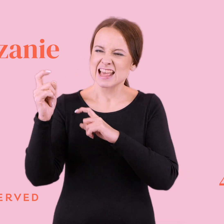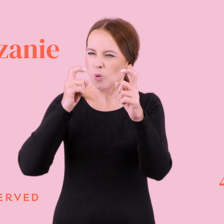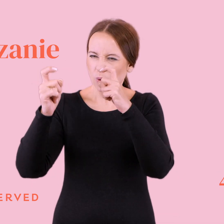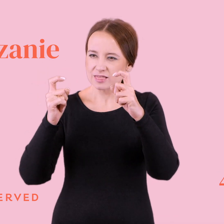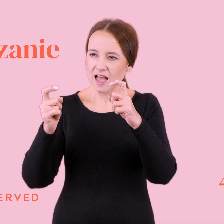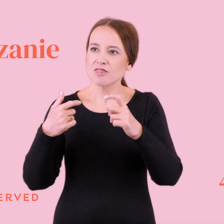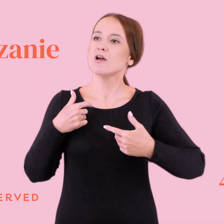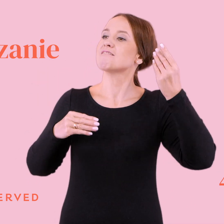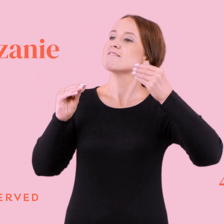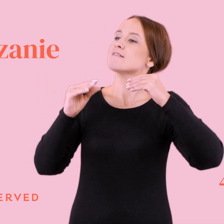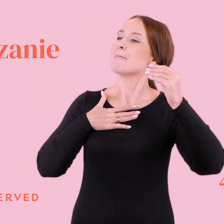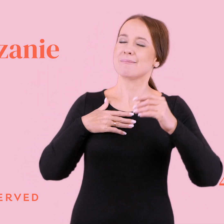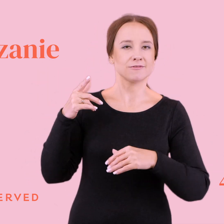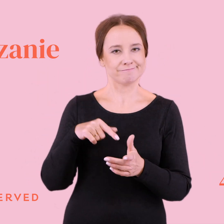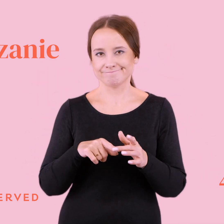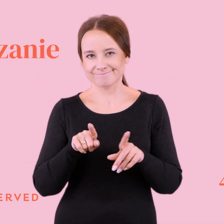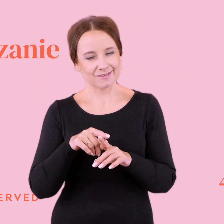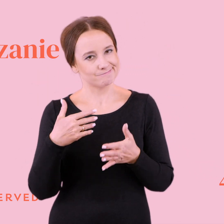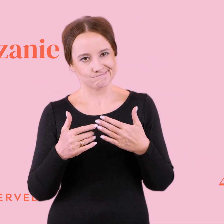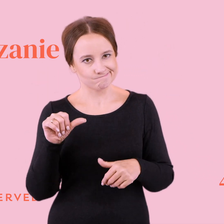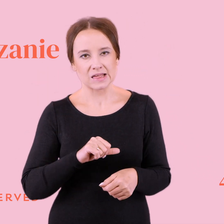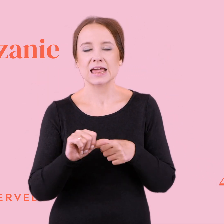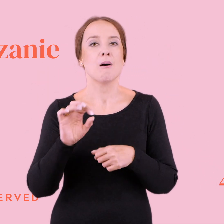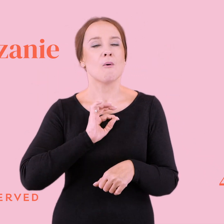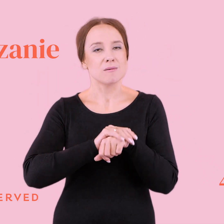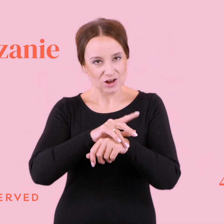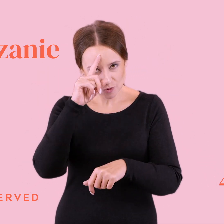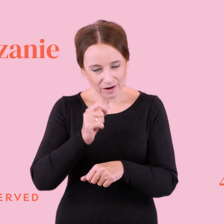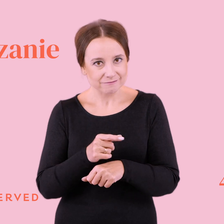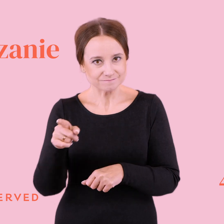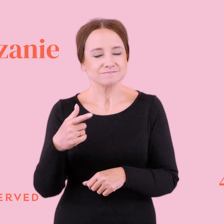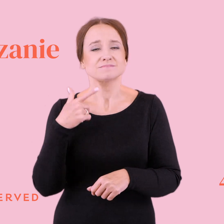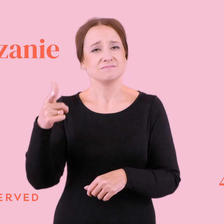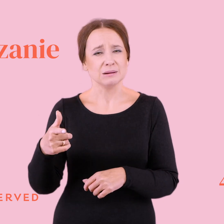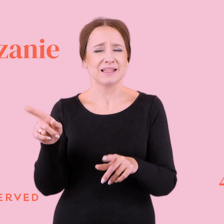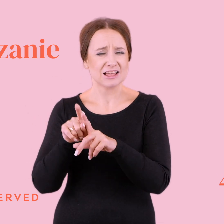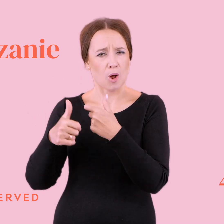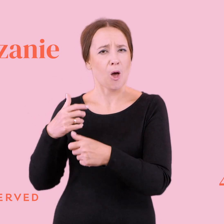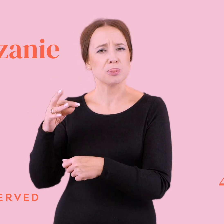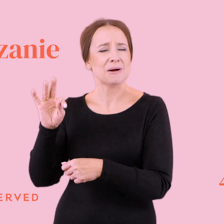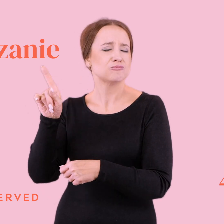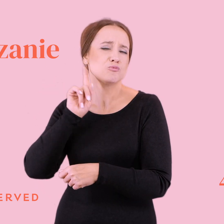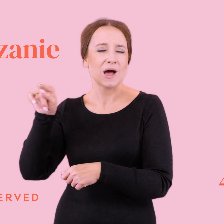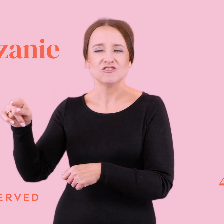słabe przecież. Moja przejaciółka idiotka, żeby odrobaczać typa, który się do niej nie odzywał, a żeby zwrócić na